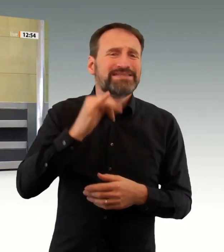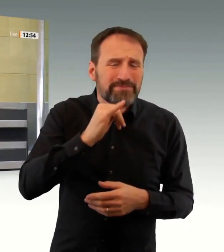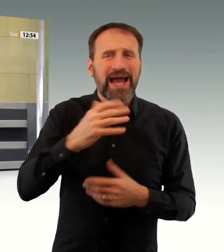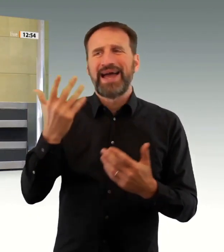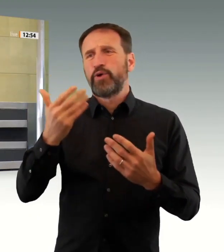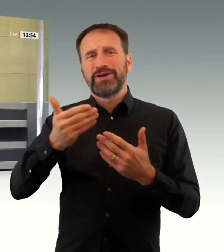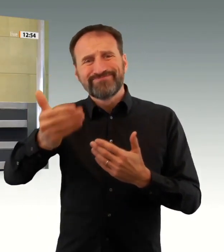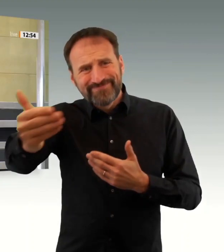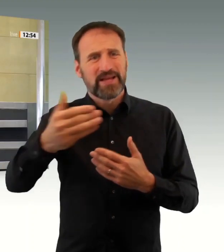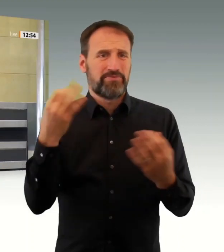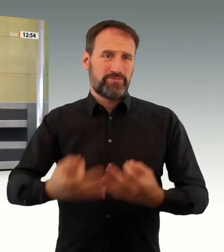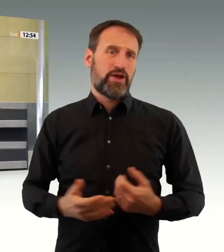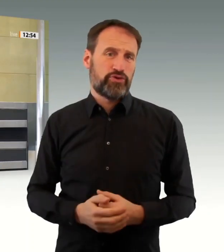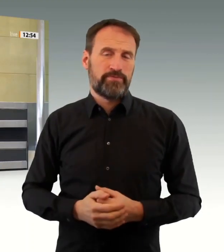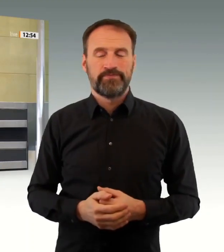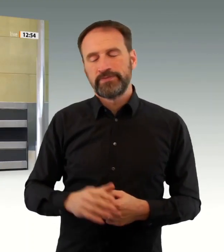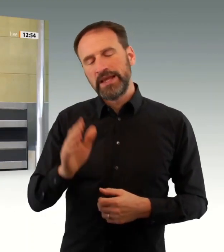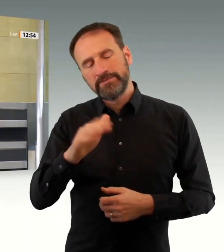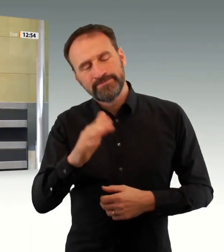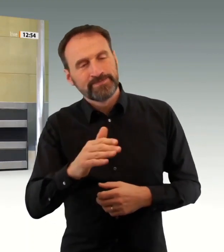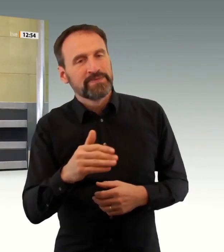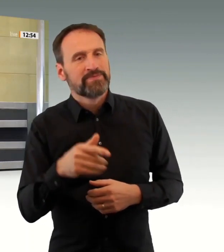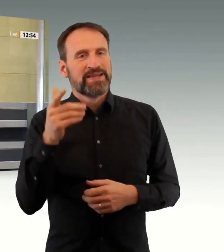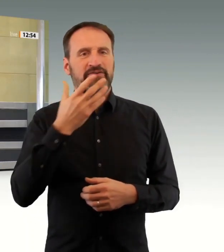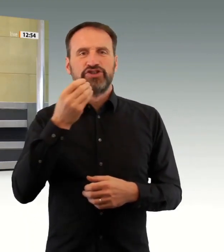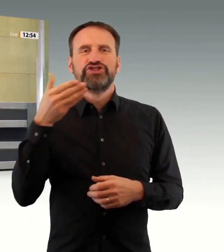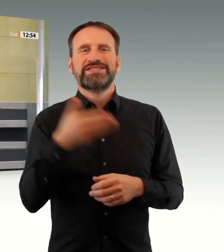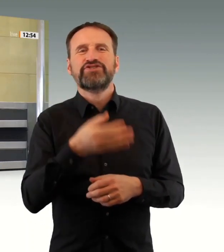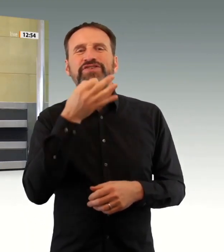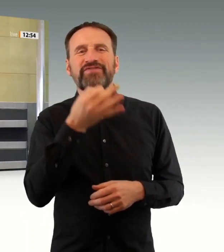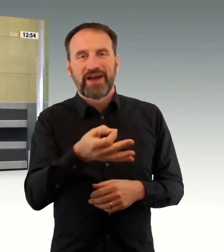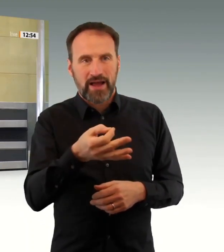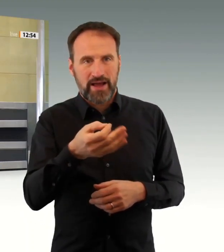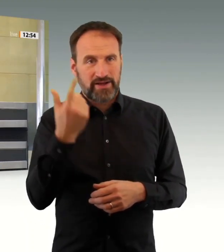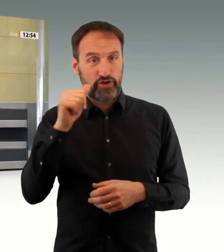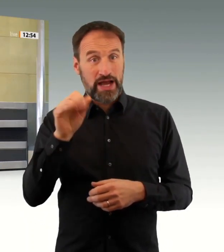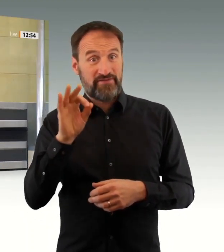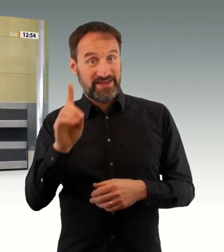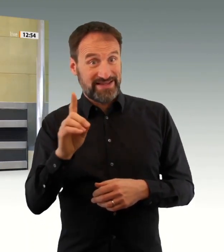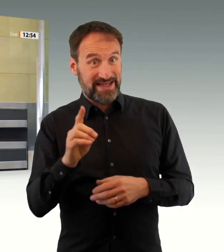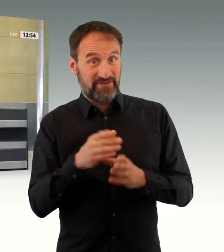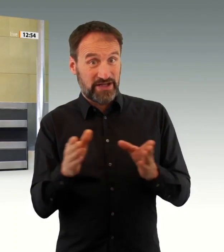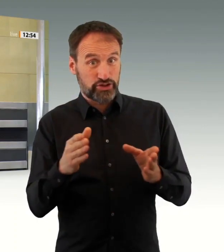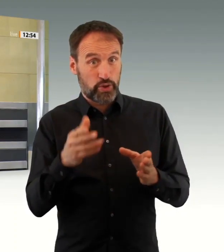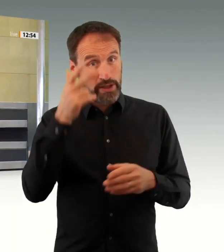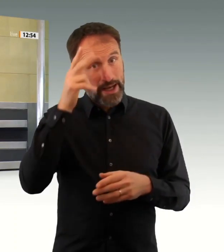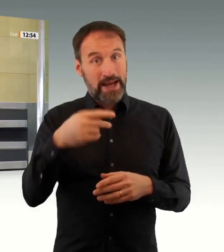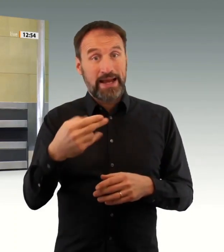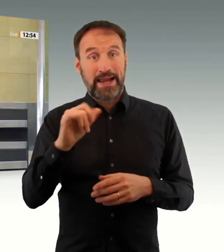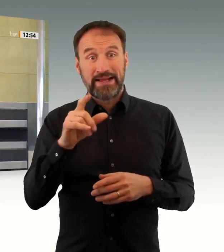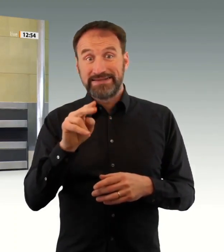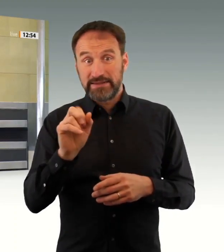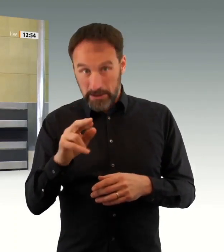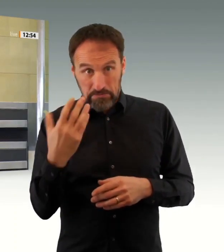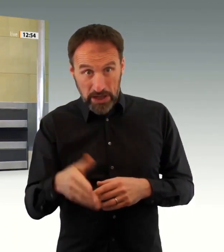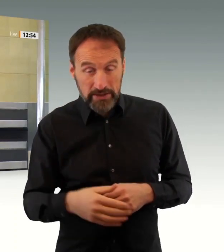wann denn Sie gedenken, und die Frage würde ich Ihnen jetzt auch stellen, bei welchen Voraussetzungen würden Sie, Herr Frey,